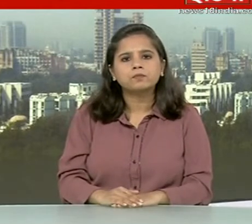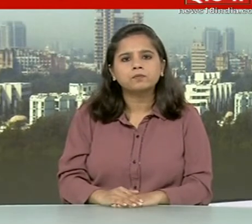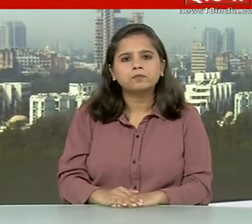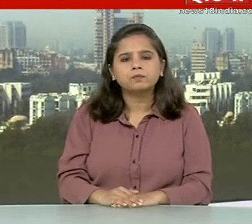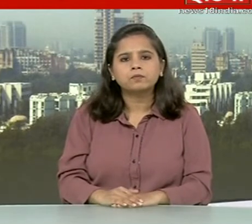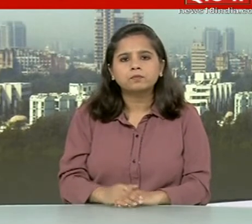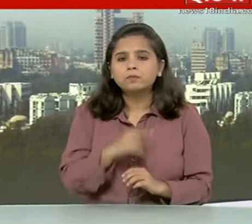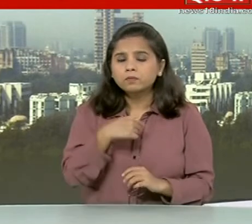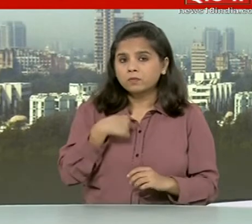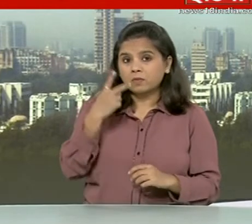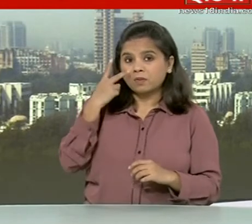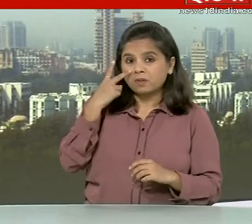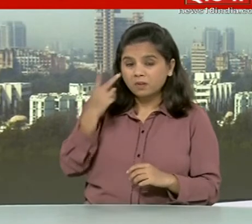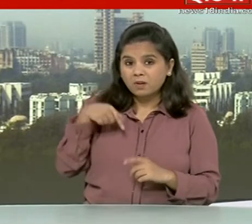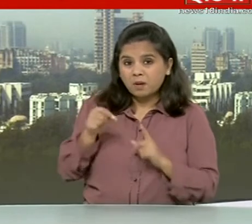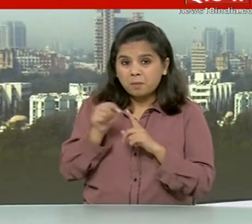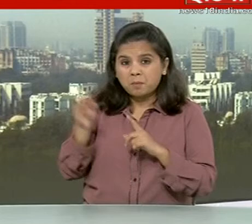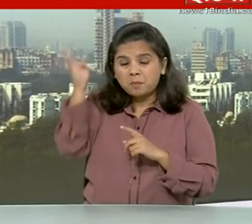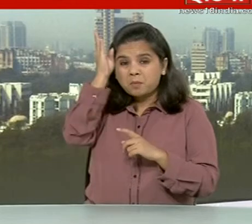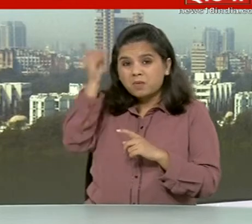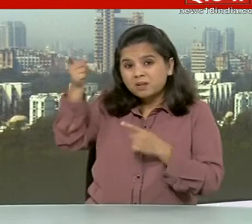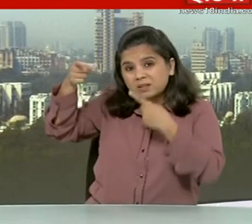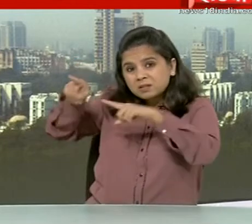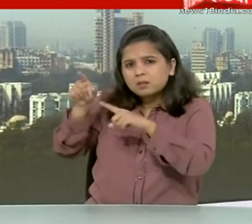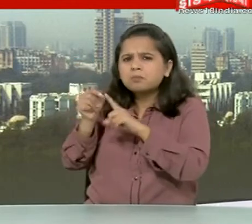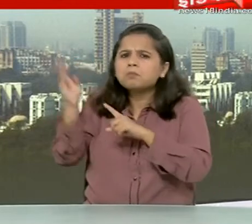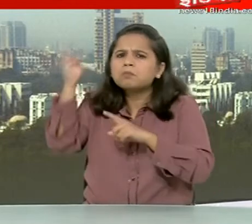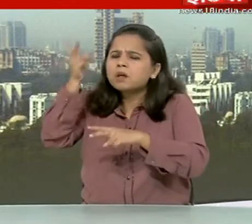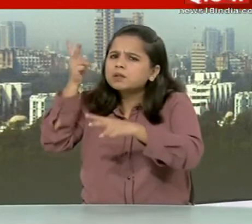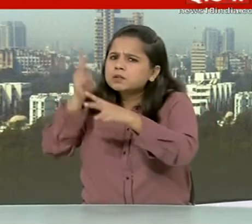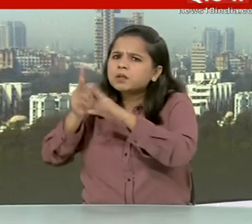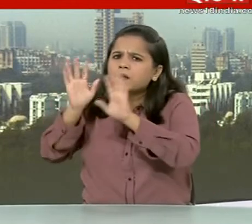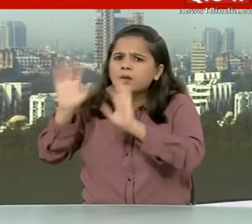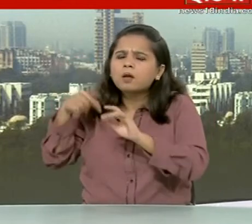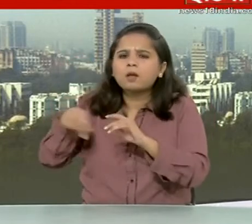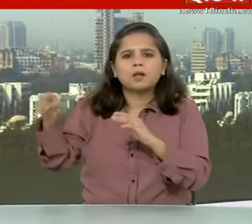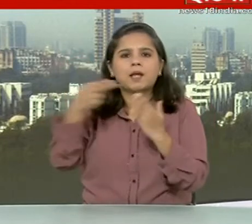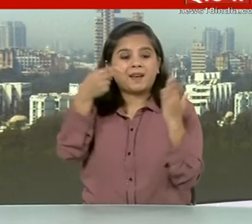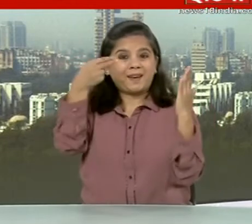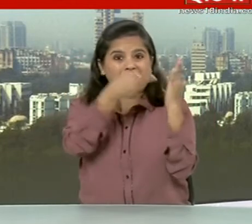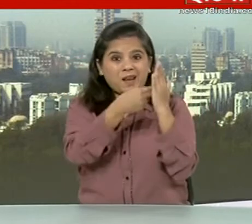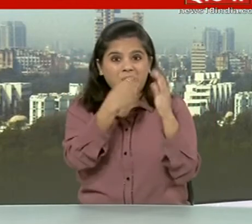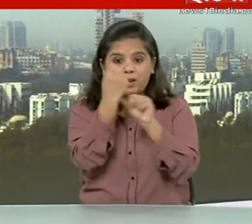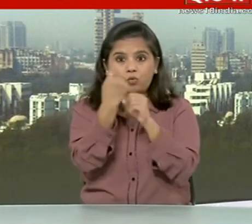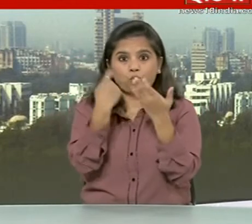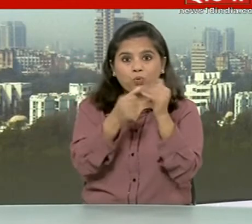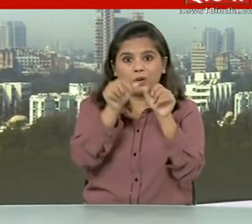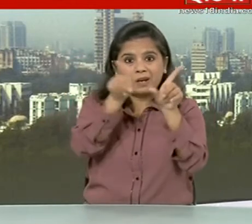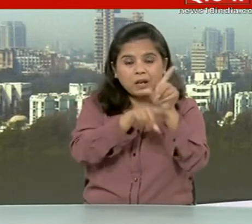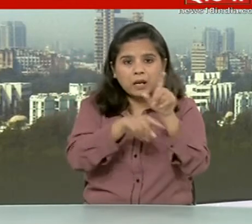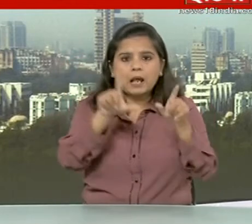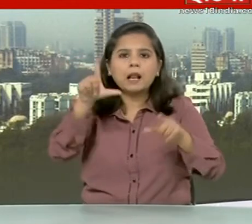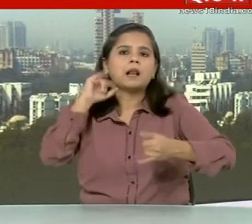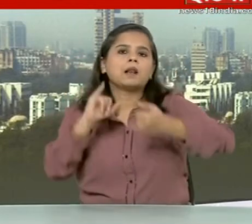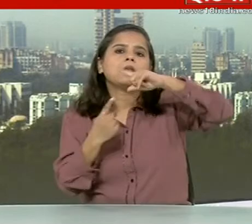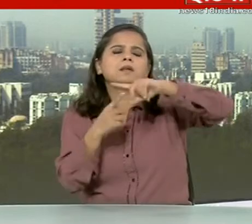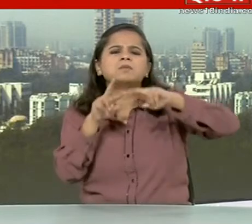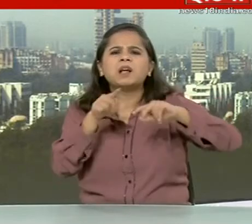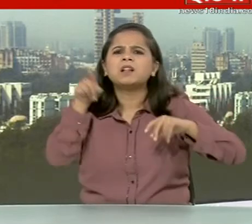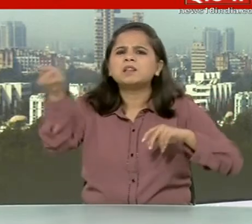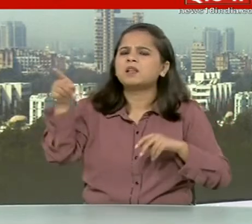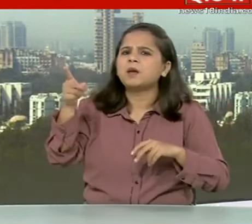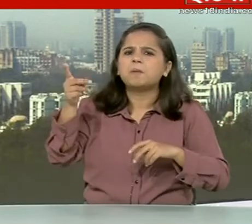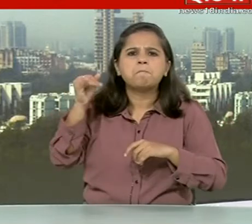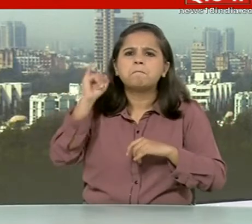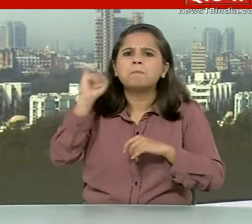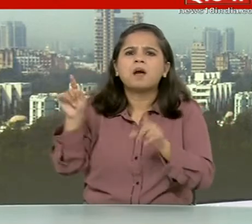खिलाथ किस्तानी मका हाणे डे चीजसे हो झाफ लादी रूराफ के इलावाण पुल्लेमी र